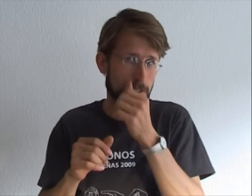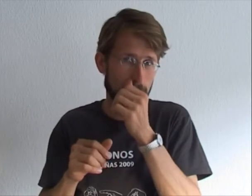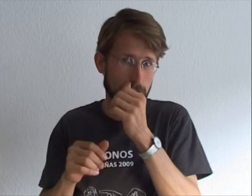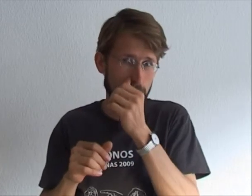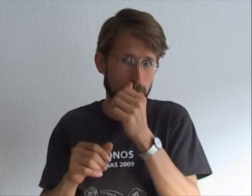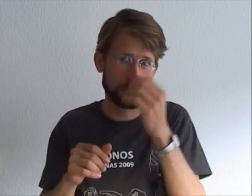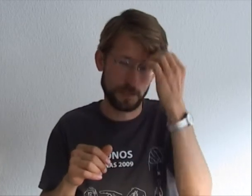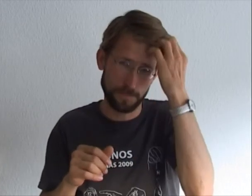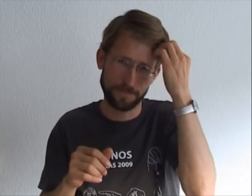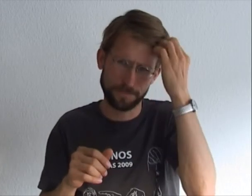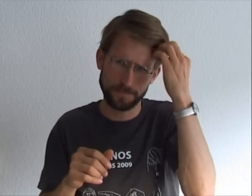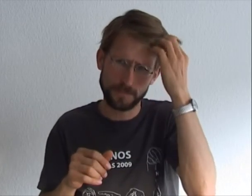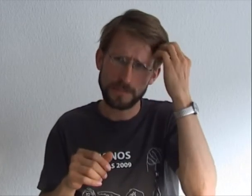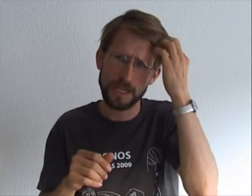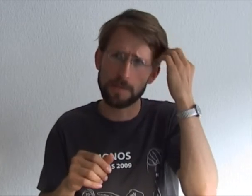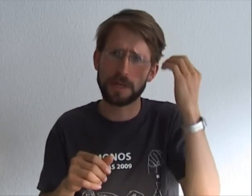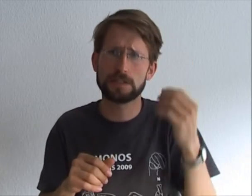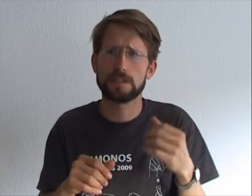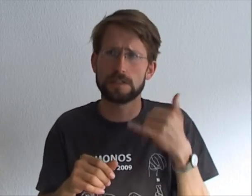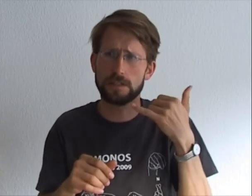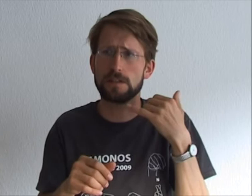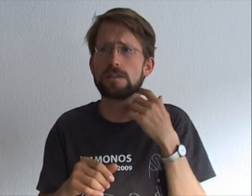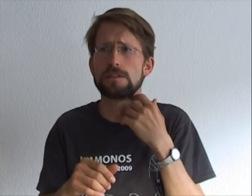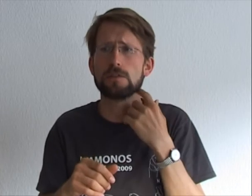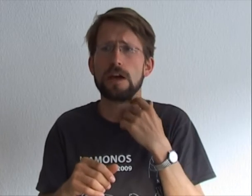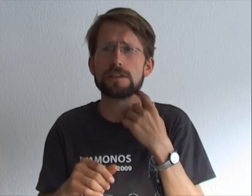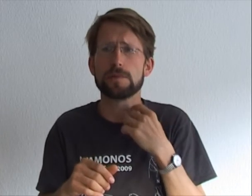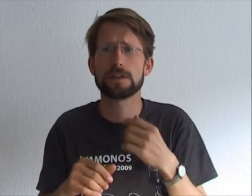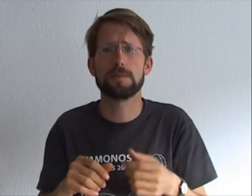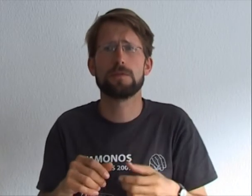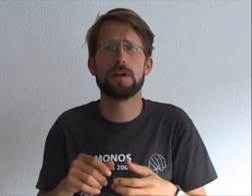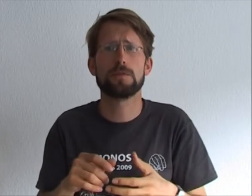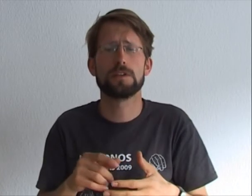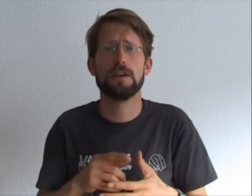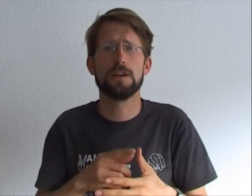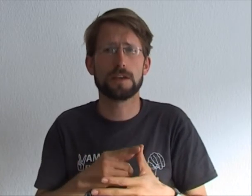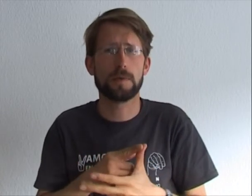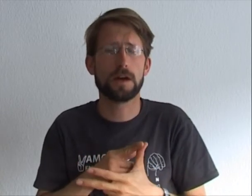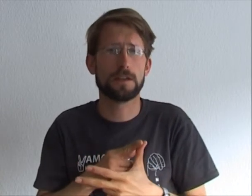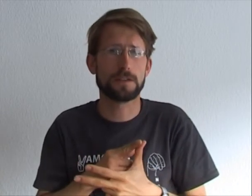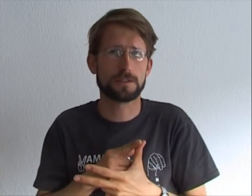sus empresas de celulares, para que podamos llamar a los